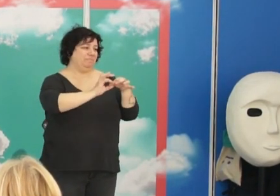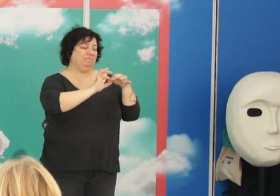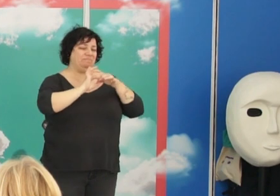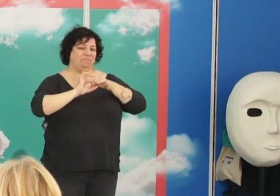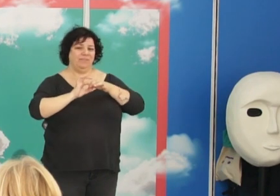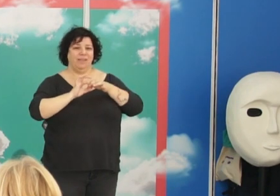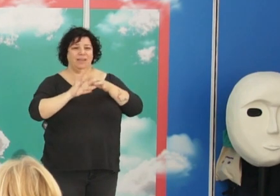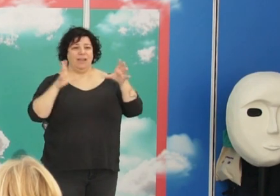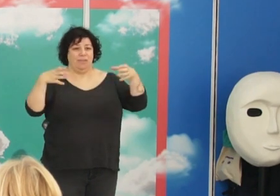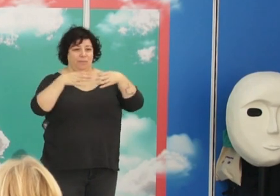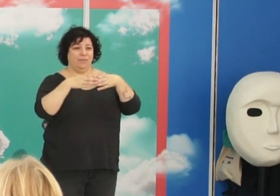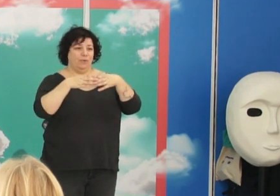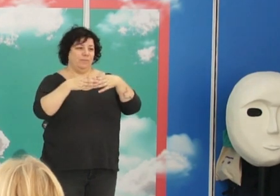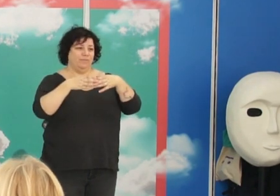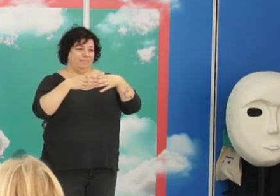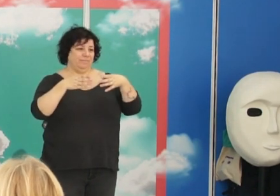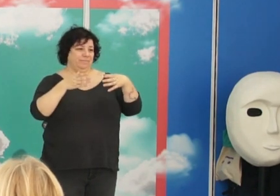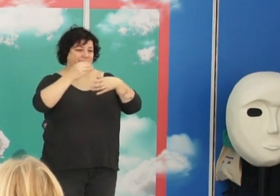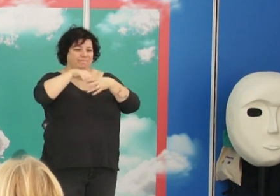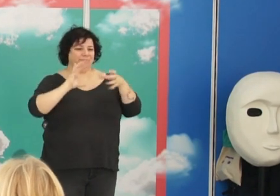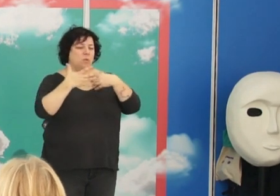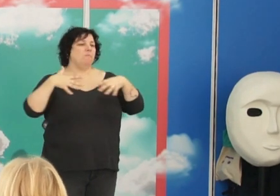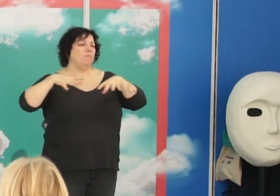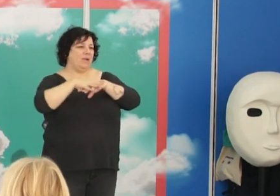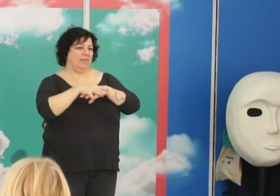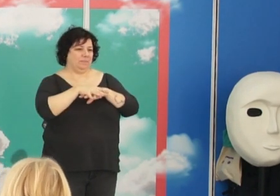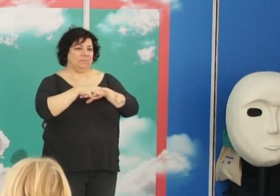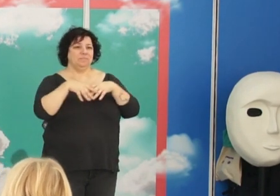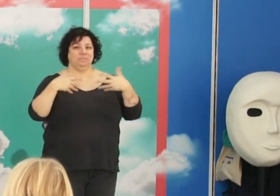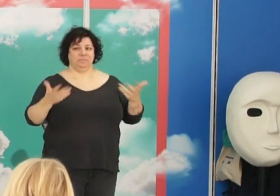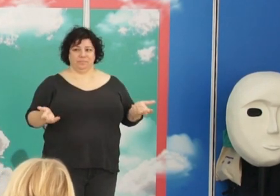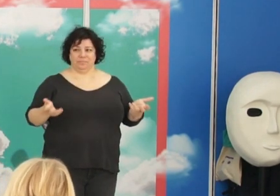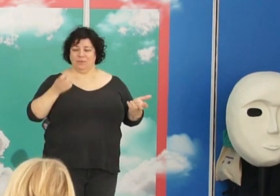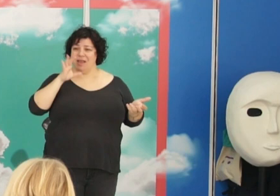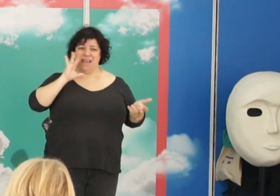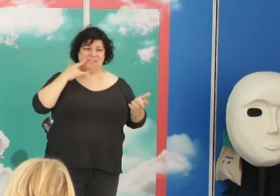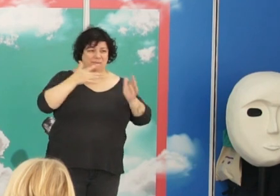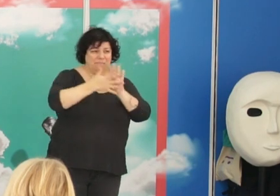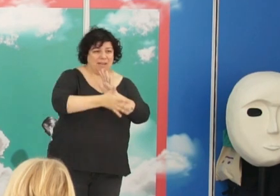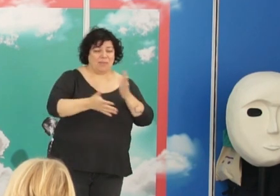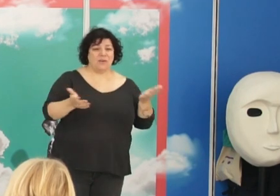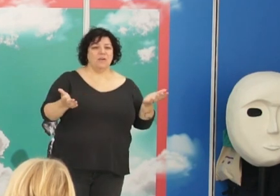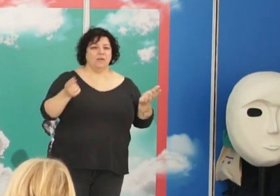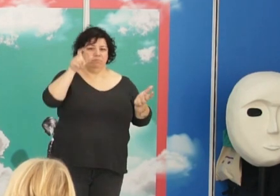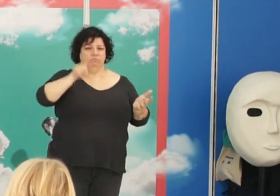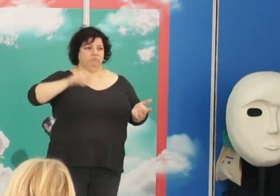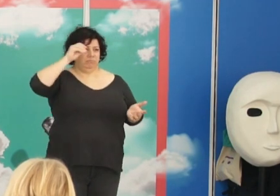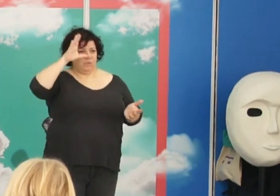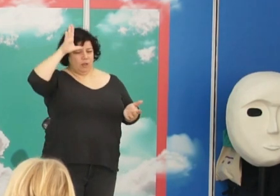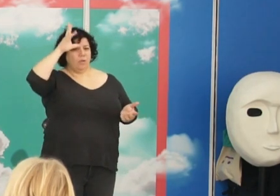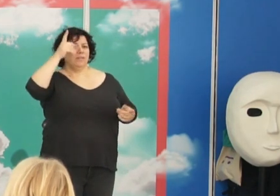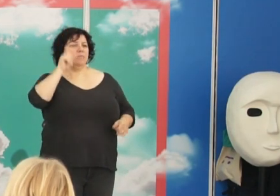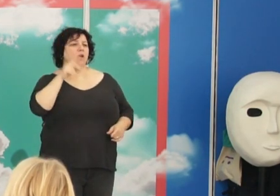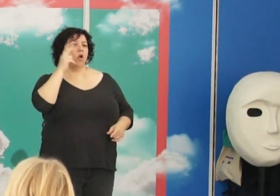y formaban parte de esa misma red y bueno, esto ya se lo he dicho, pues fue uno de esos intelectuales con un